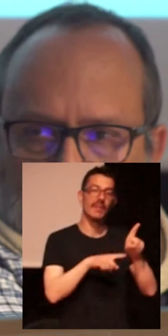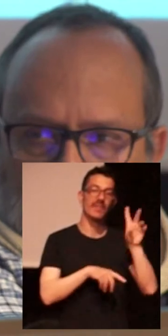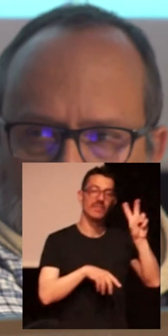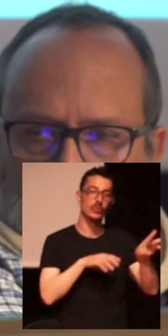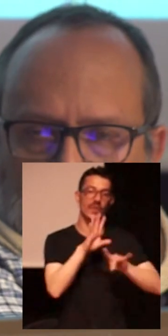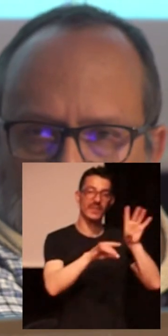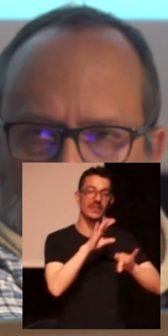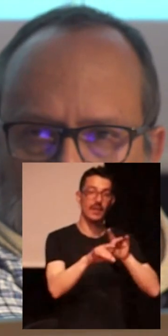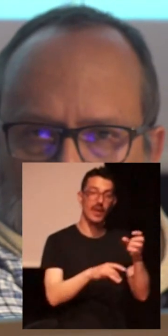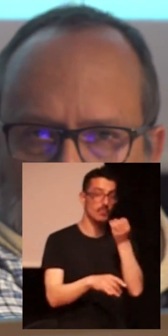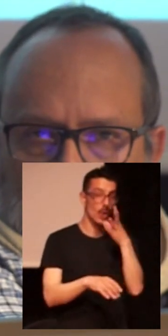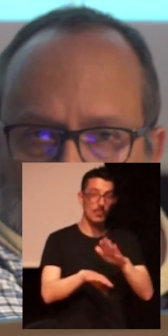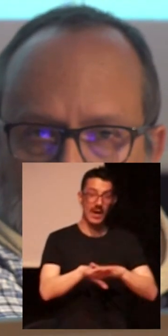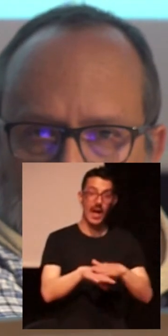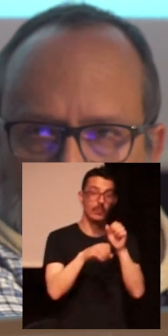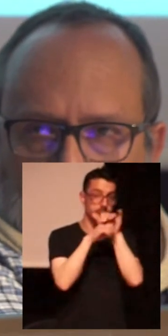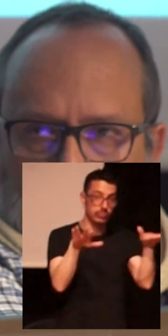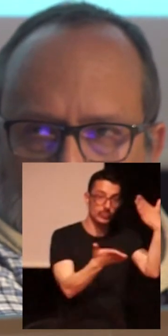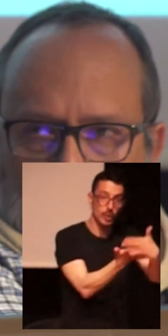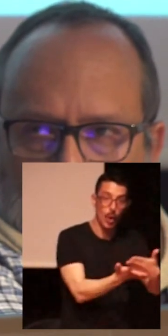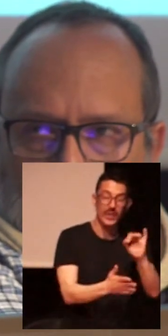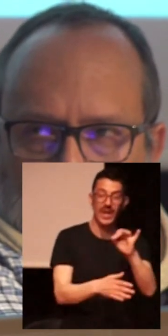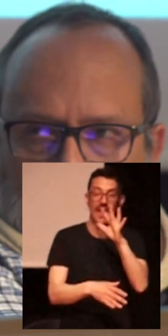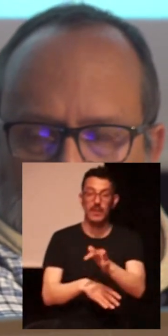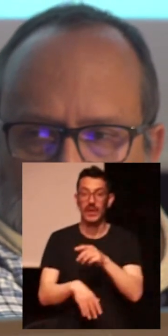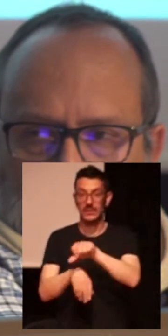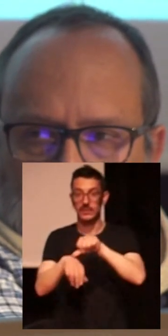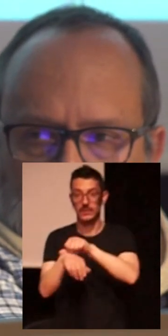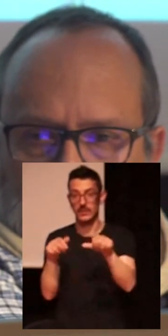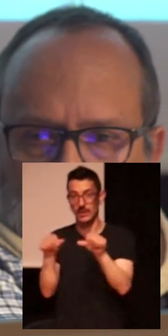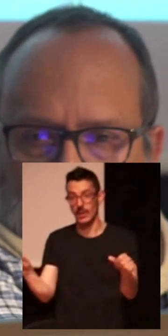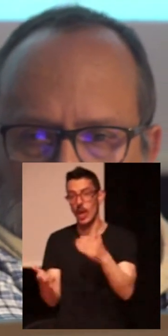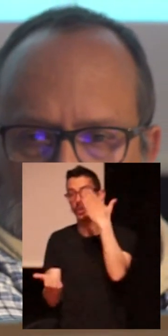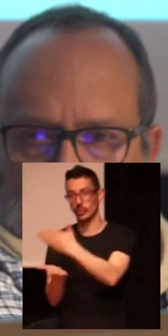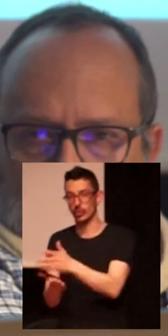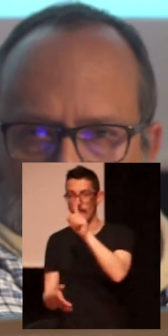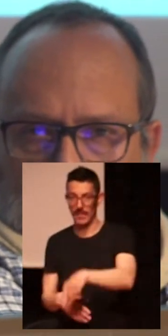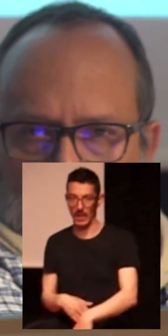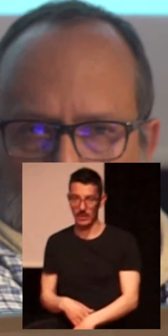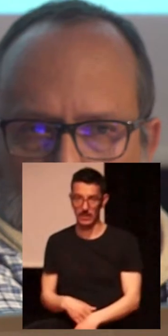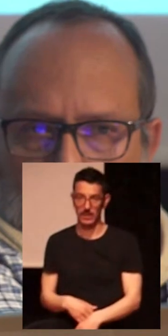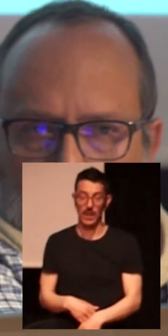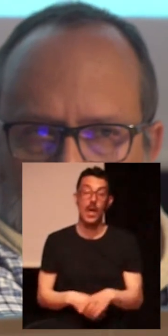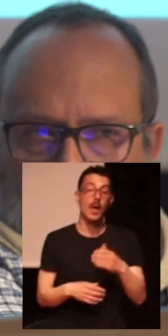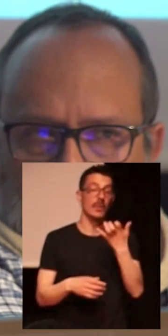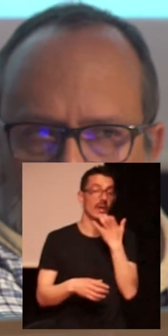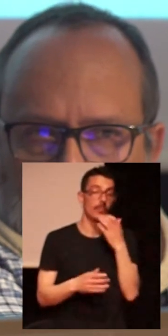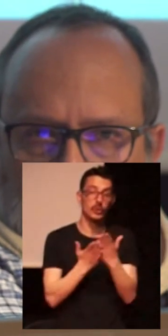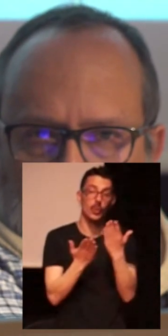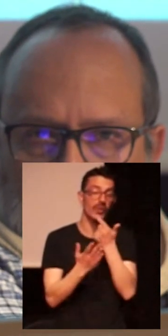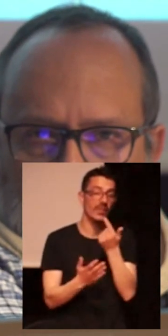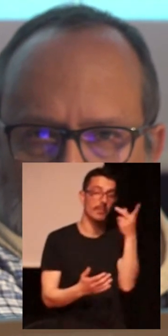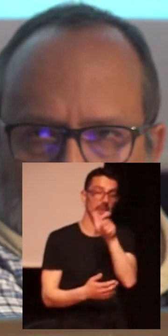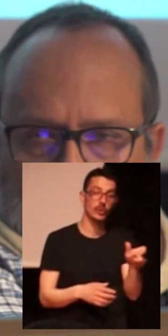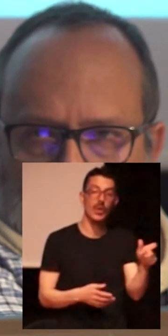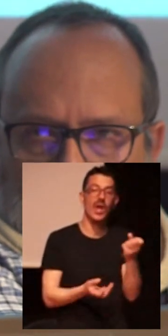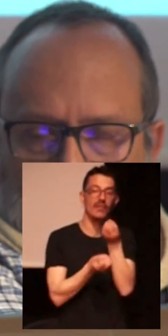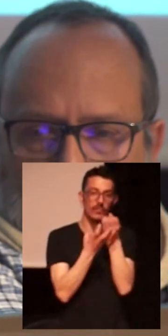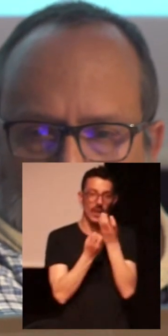Y, bueno, pues de hecho, pues hay algunos estudios, ¿no? Que dicen que personas que están informadas y que han acudido a charlas informativas, pues prefieren tener una pareja